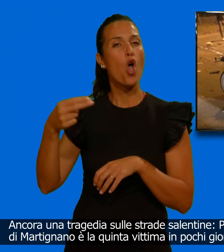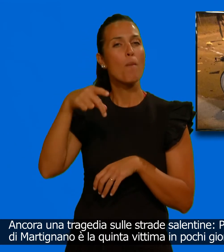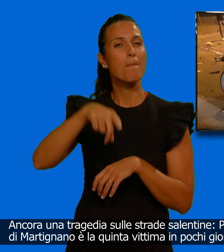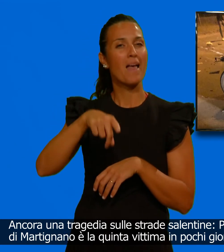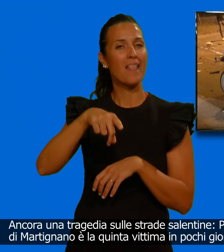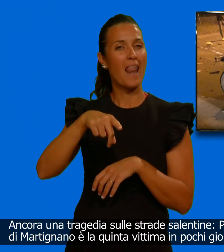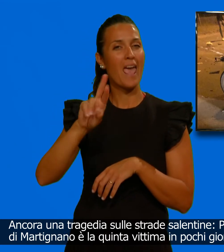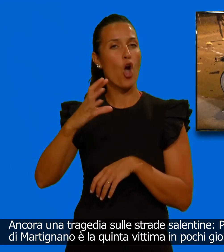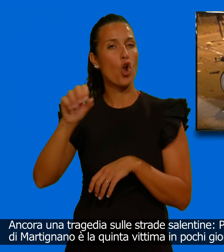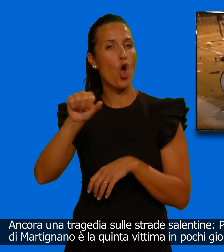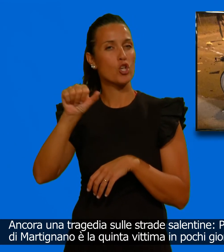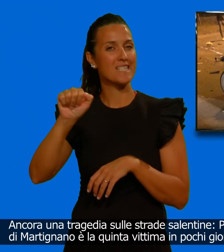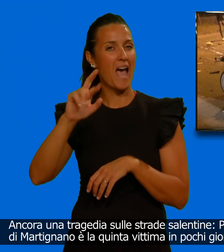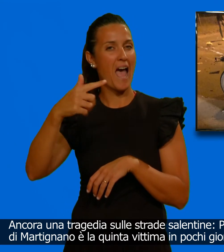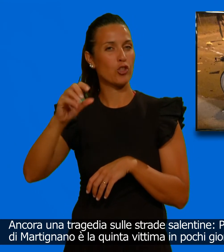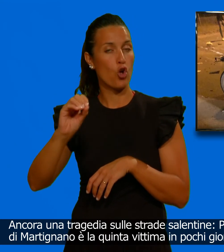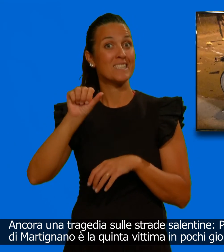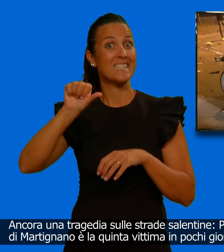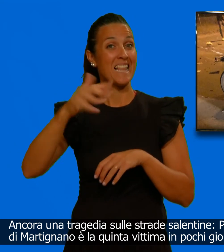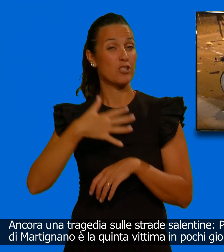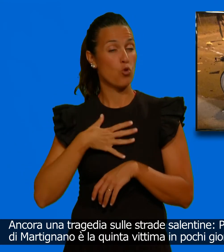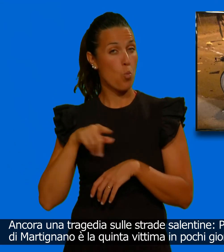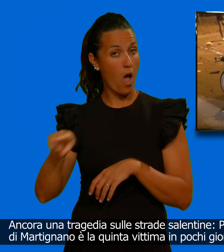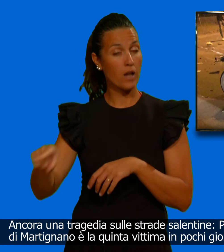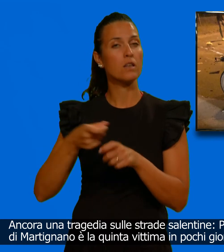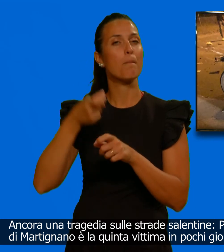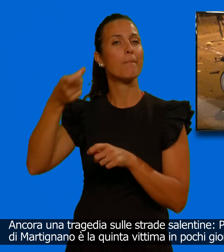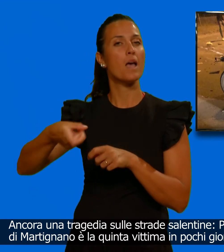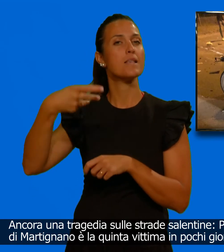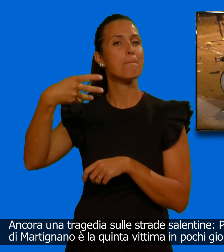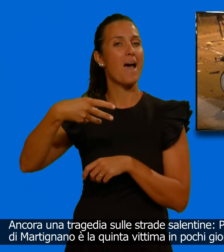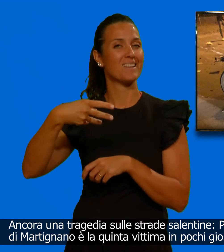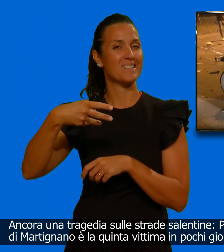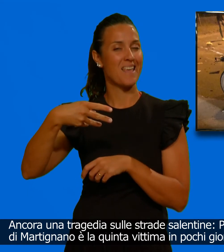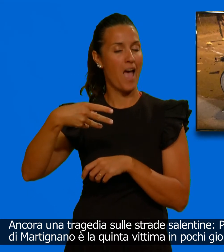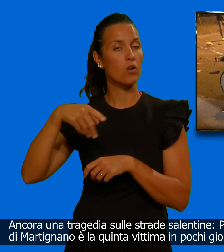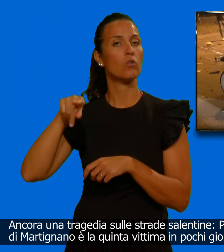Martignano, è la quinta vittima in pochi giorni.